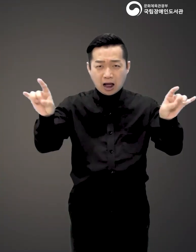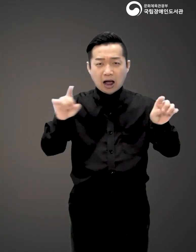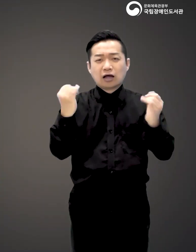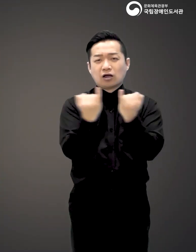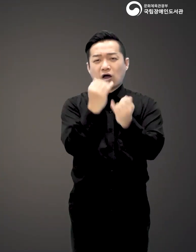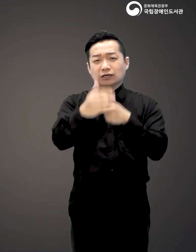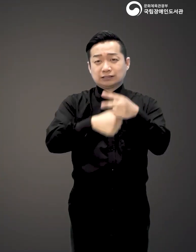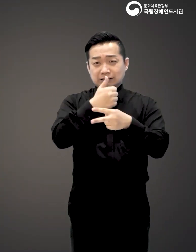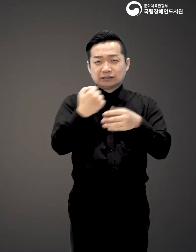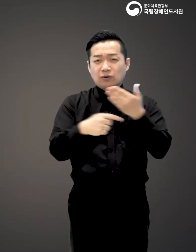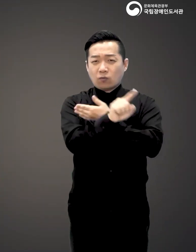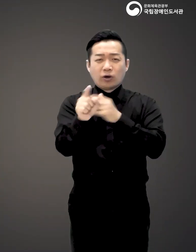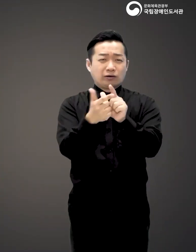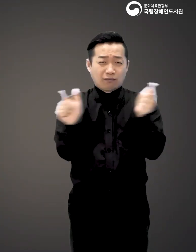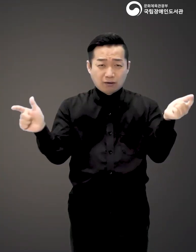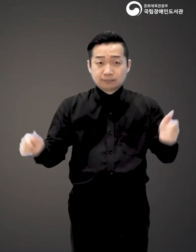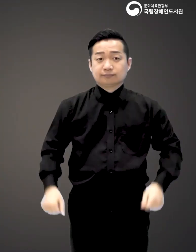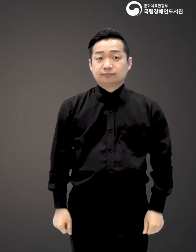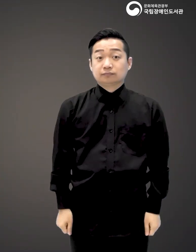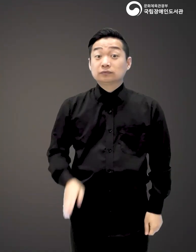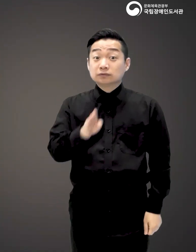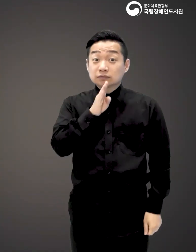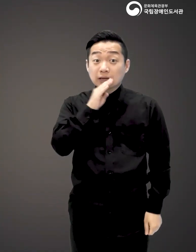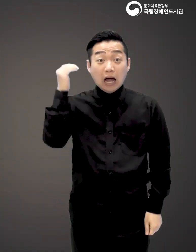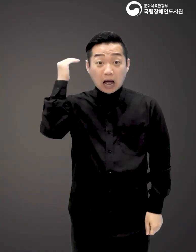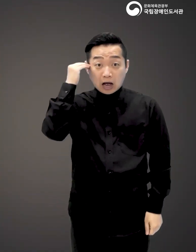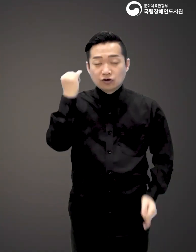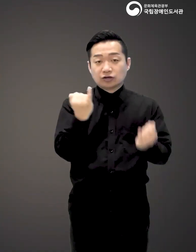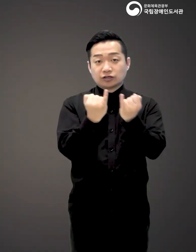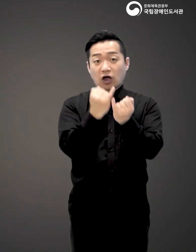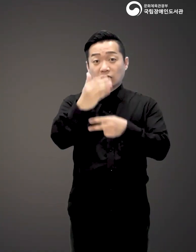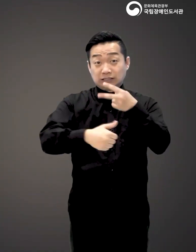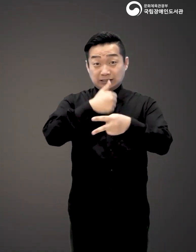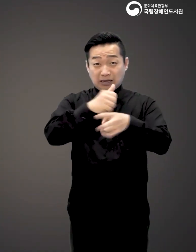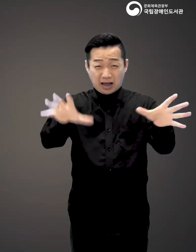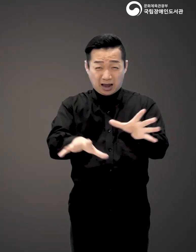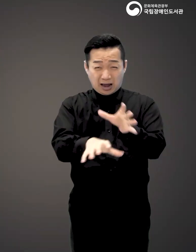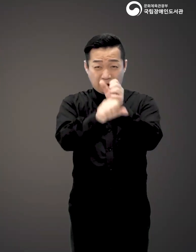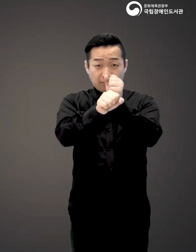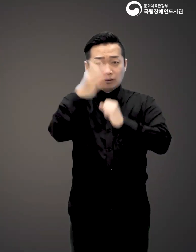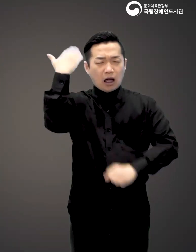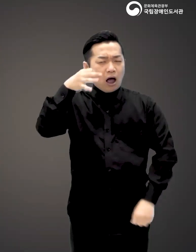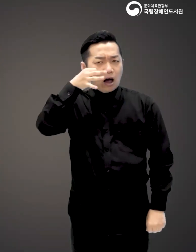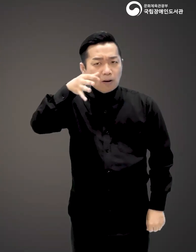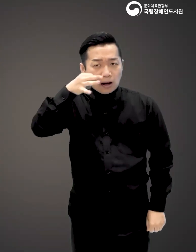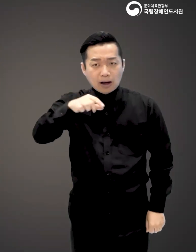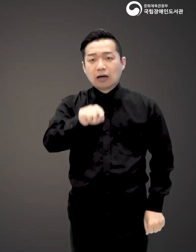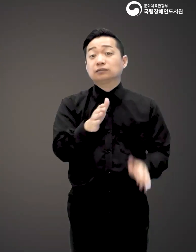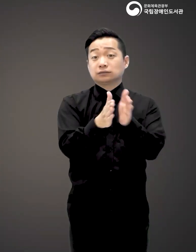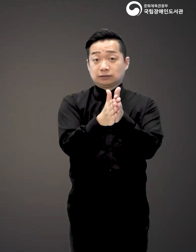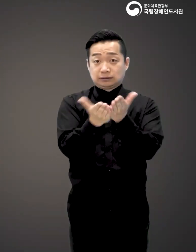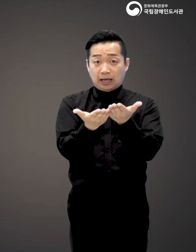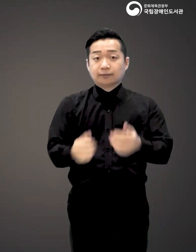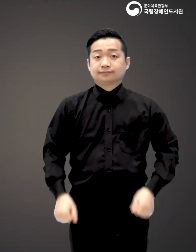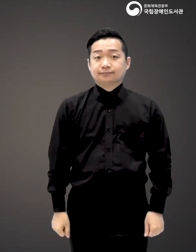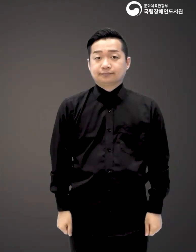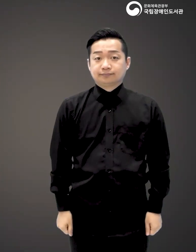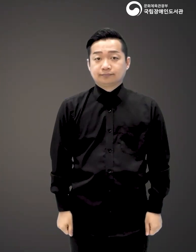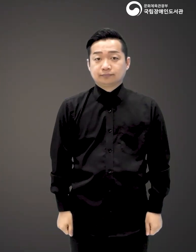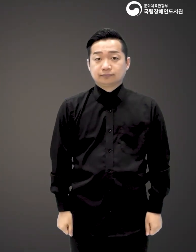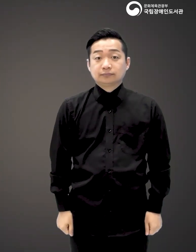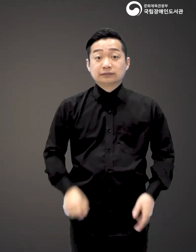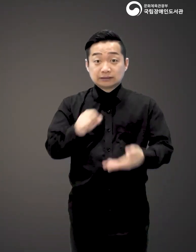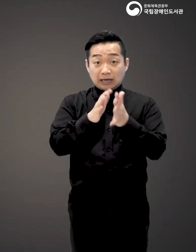가택의 여신들과 그 밖의 여신들까지 정말 한국의 여신들을 총망라한 그동안 찾아볼 수 없었던 책이에요